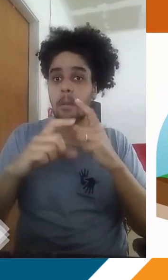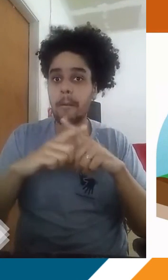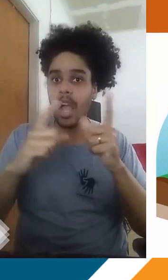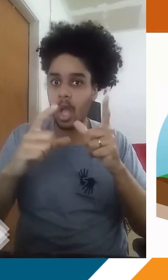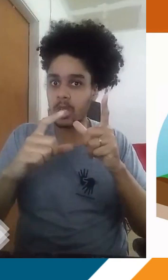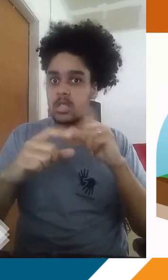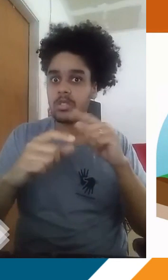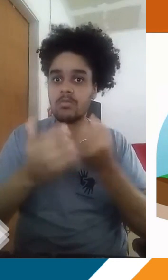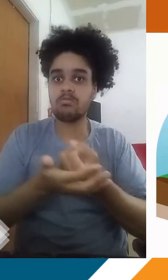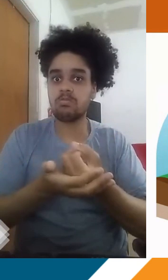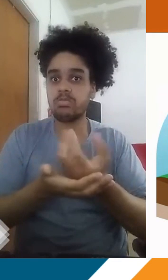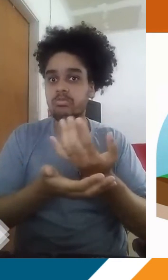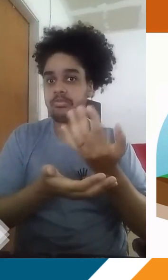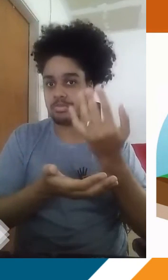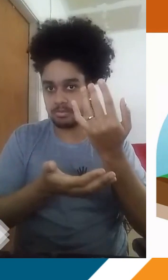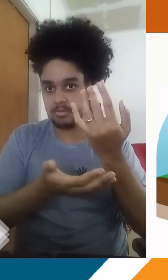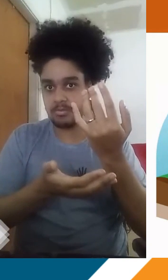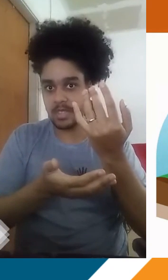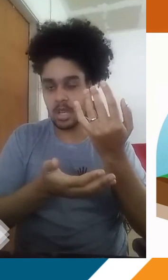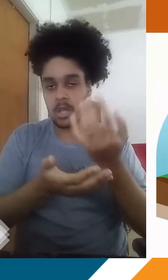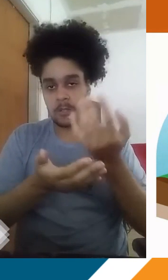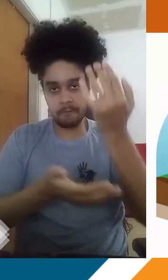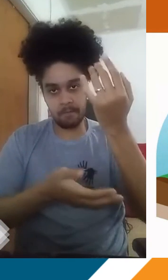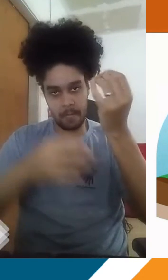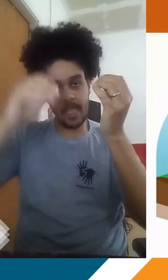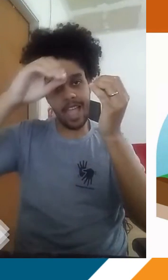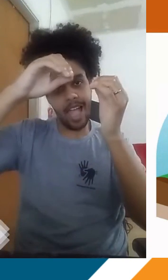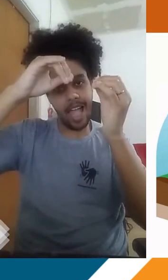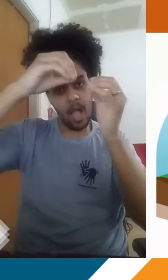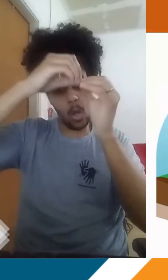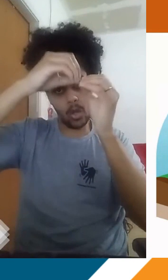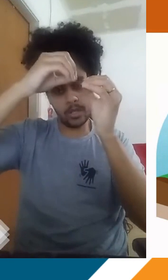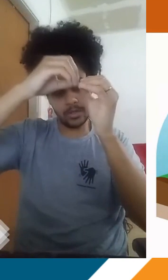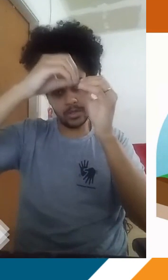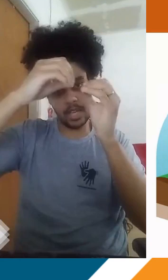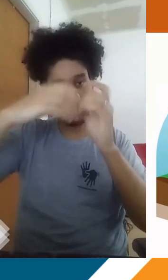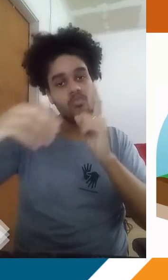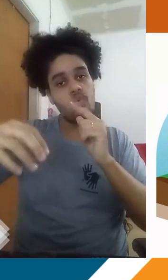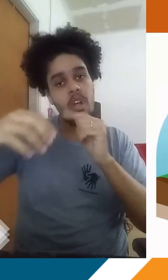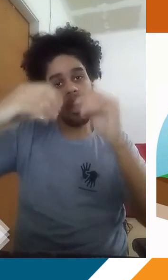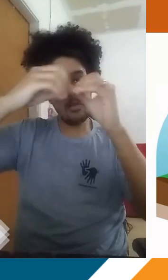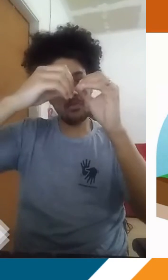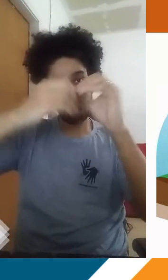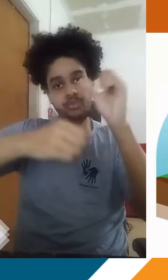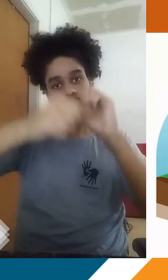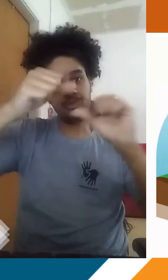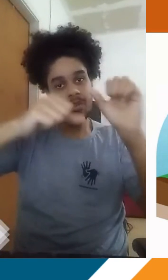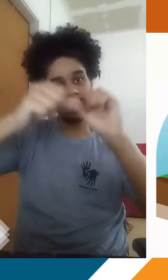elevado, quando essas substâncias que estão presentes na atmosfera entrem em contato com a água, com o vapor da água, elas